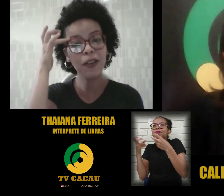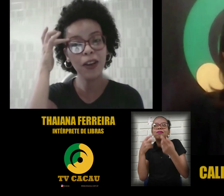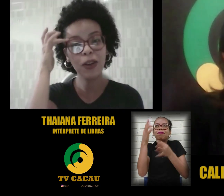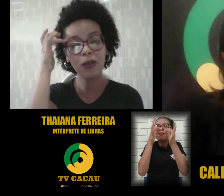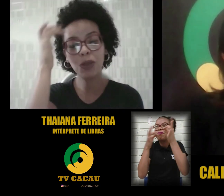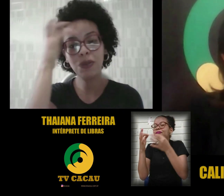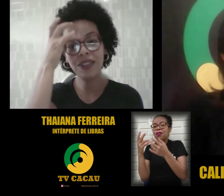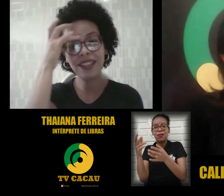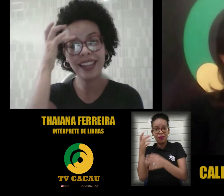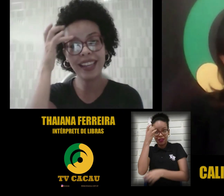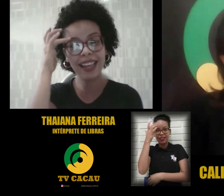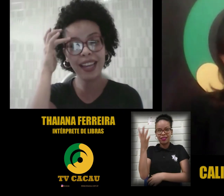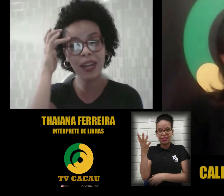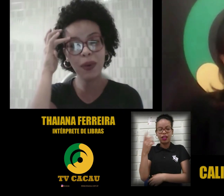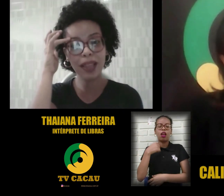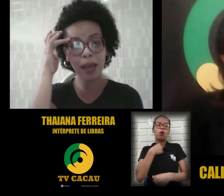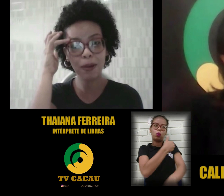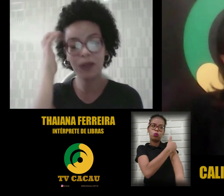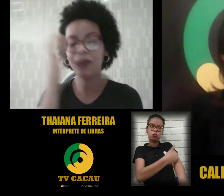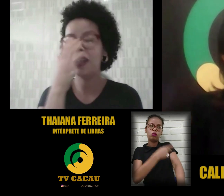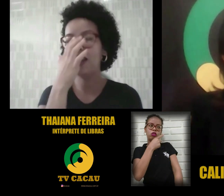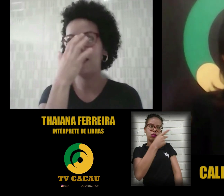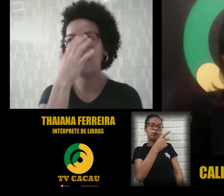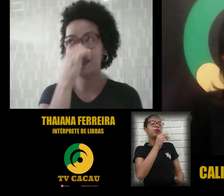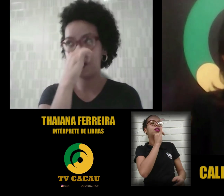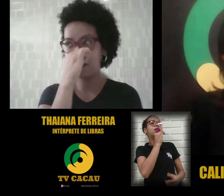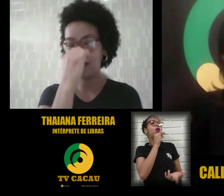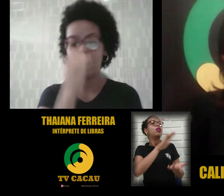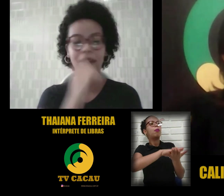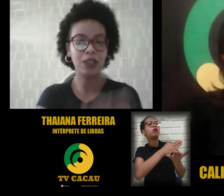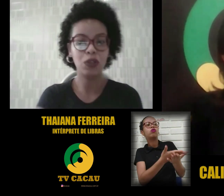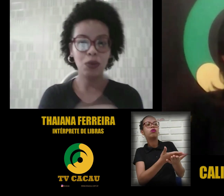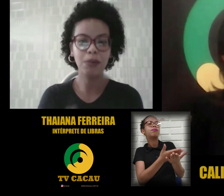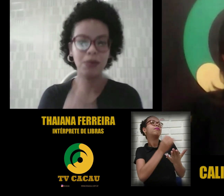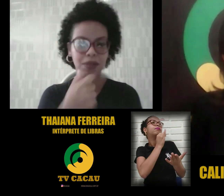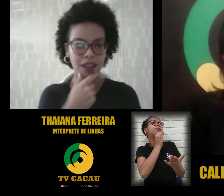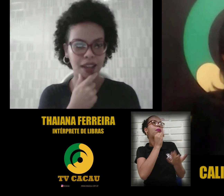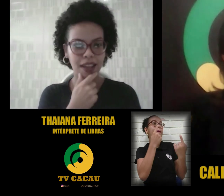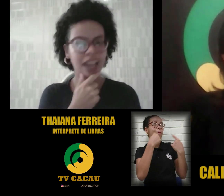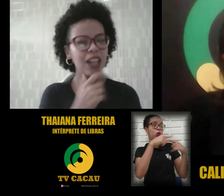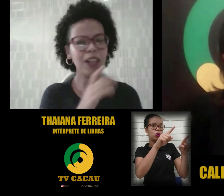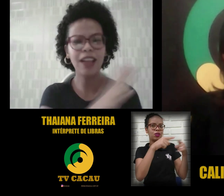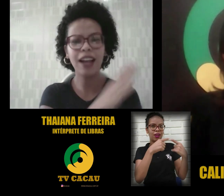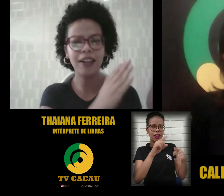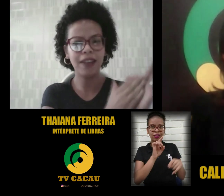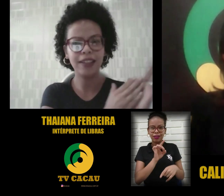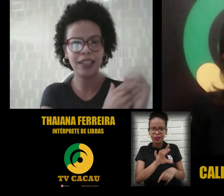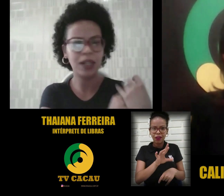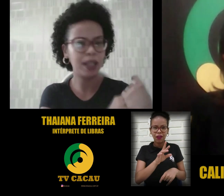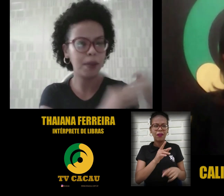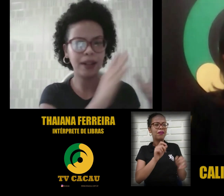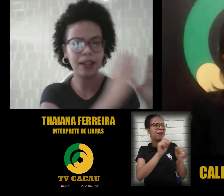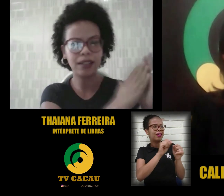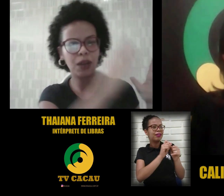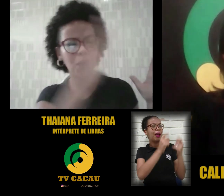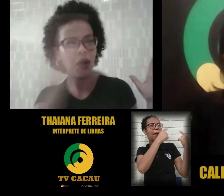costumo dizer que o intérprete, quando ele vai fazer uma interpretação de uma música, ele não está ali fazendo a interpretação, ó,